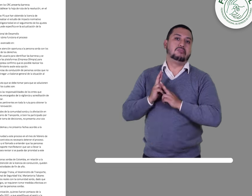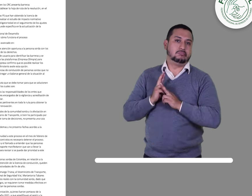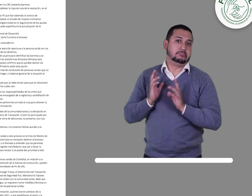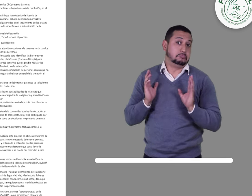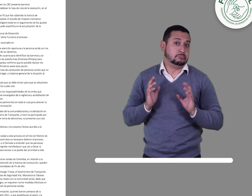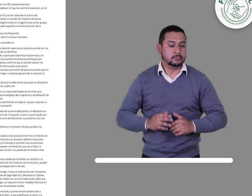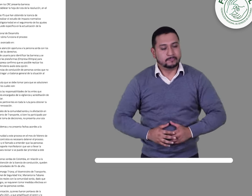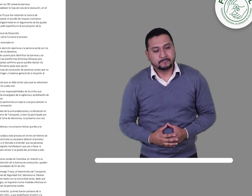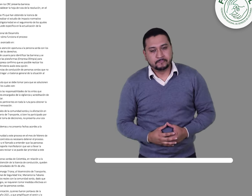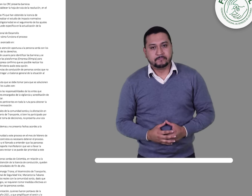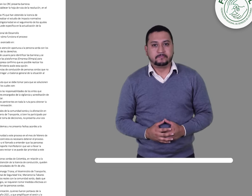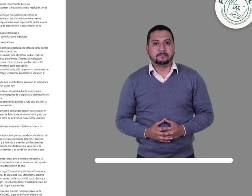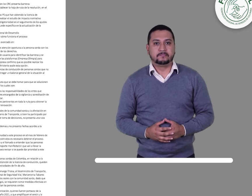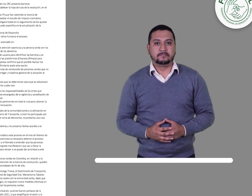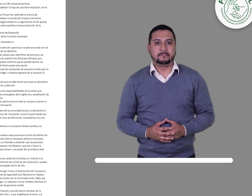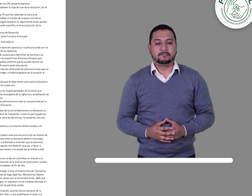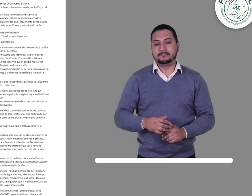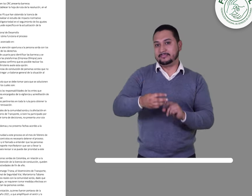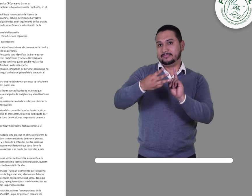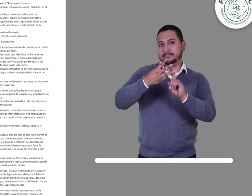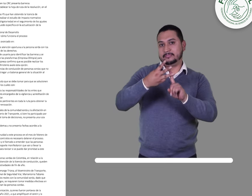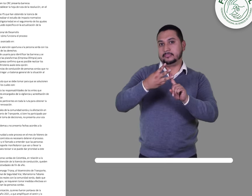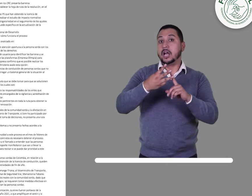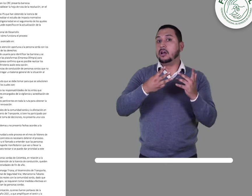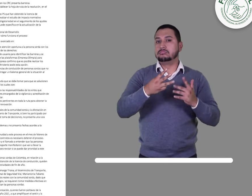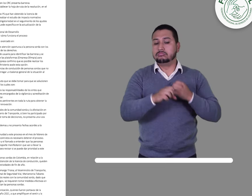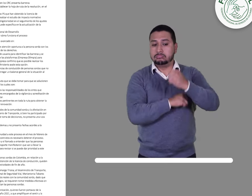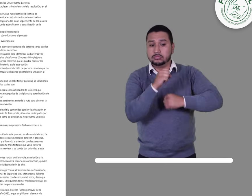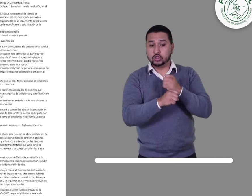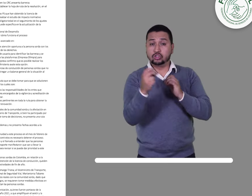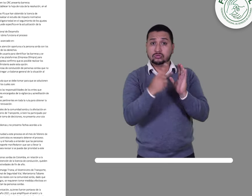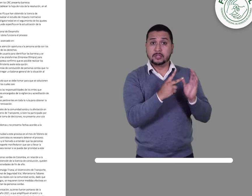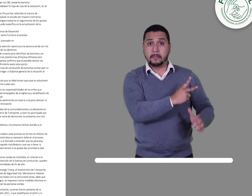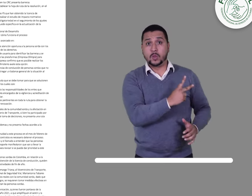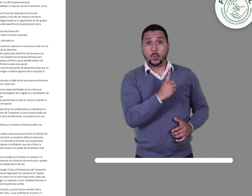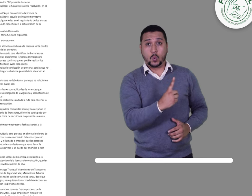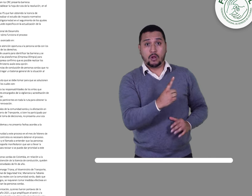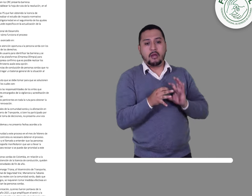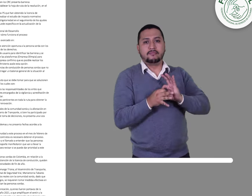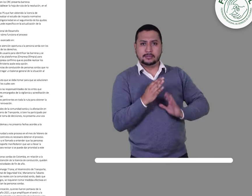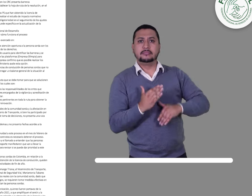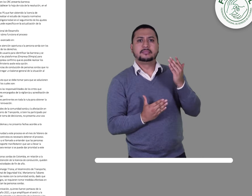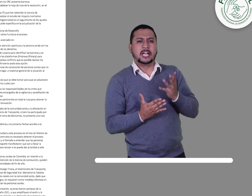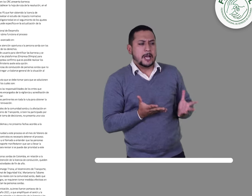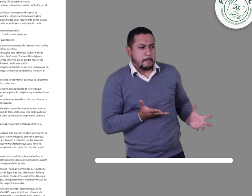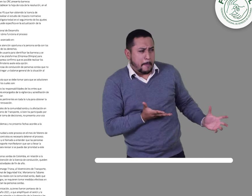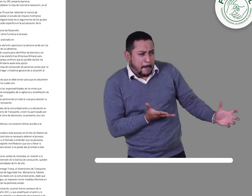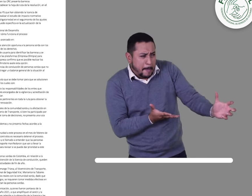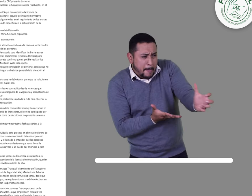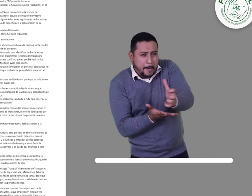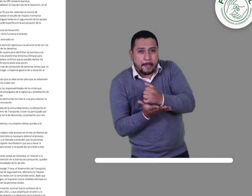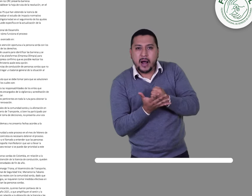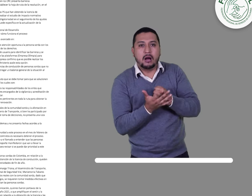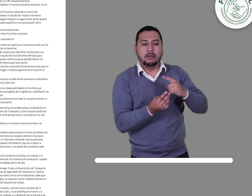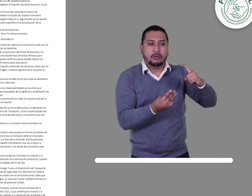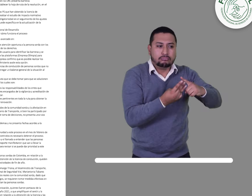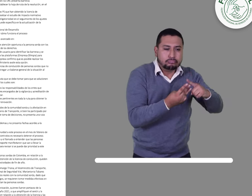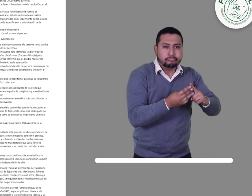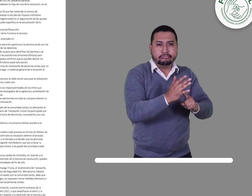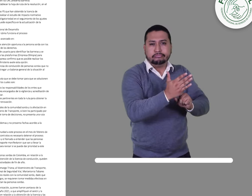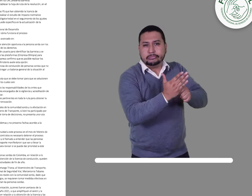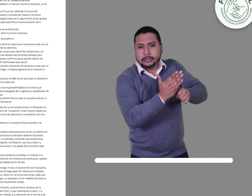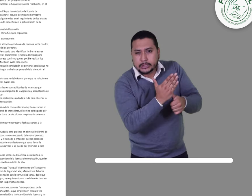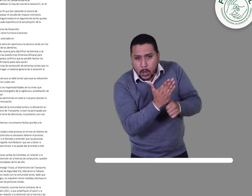Recoger desde el año 2021 más de 800 cédulas y licencias de conducción de personas